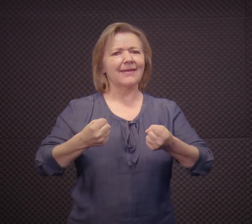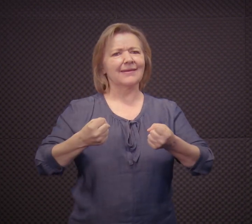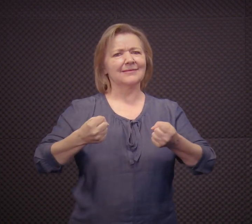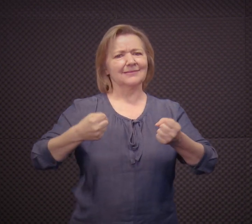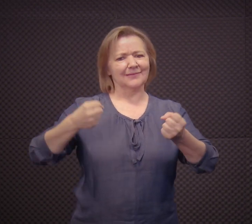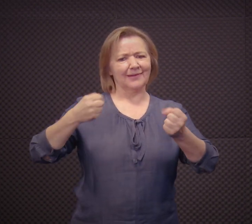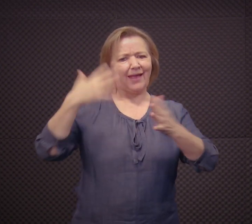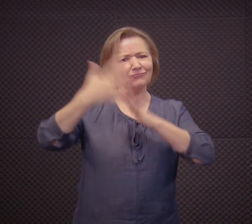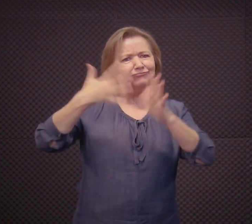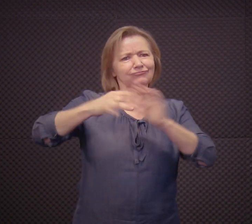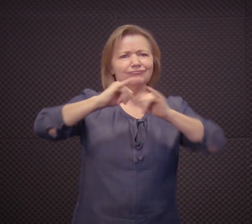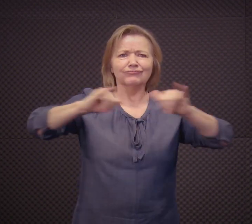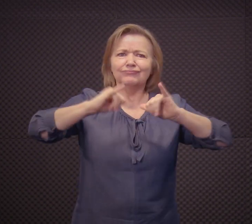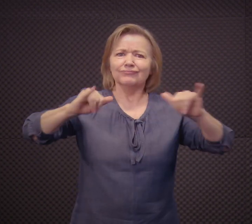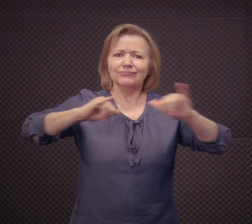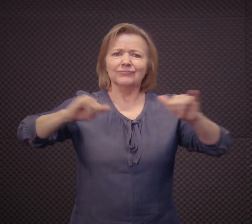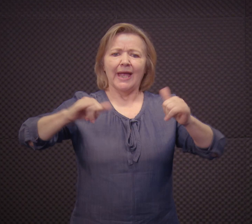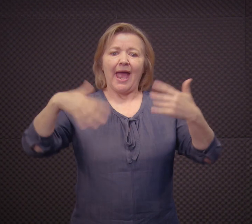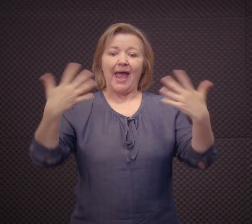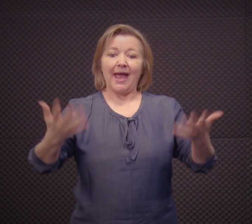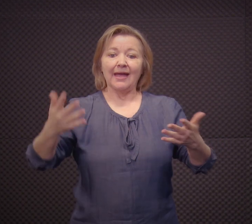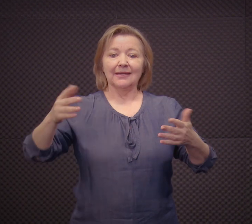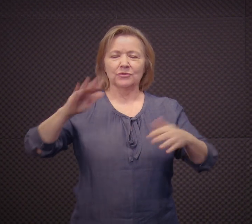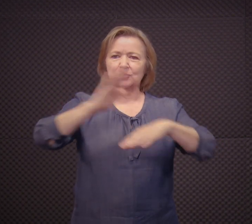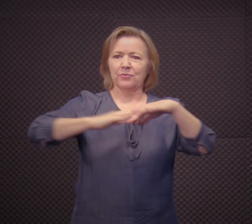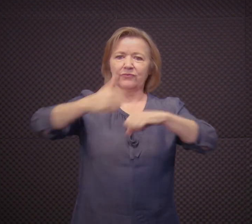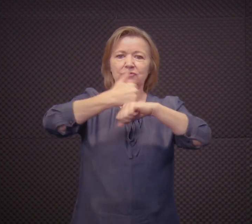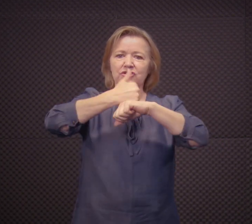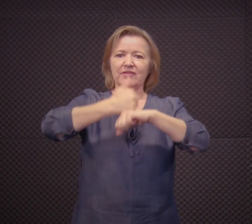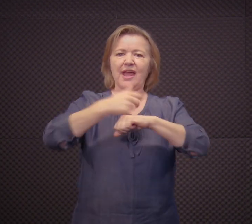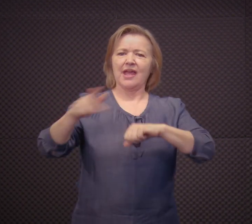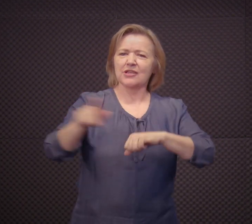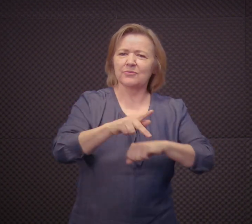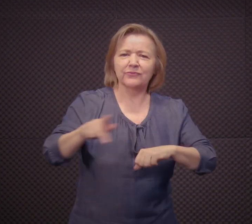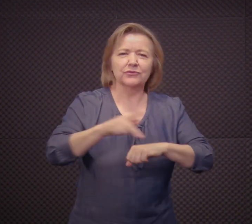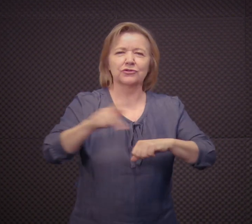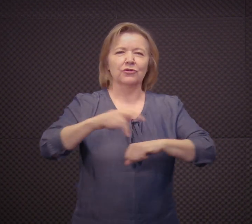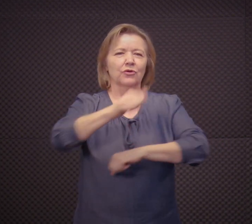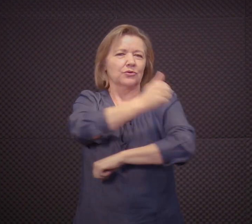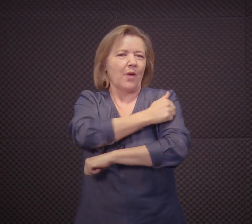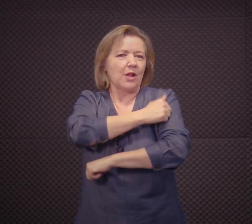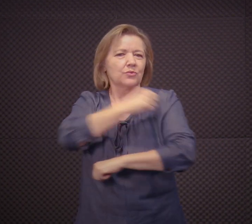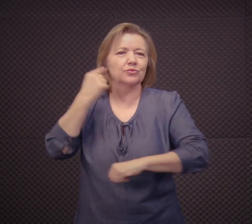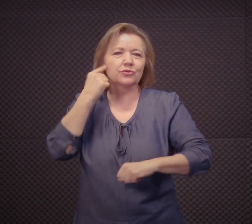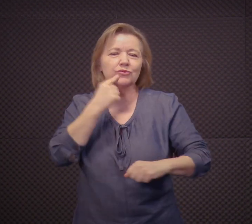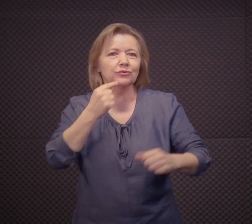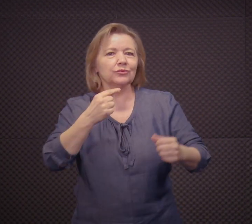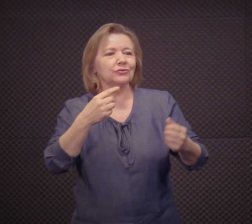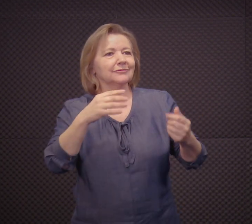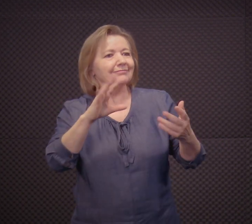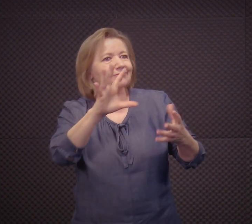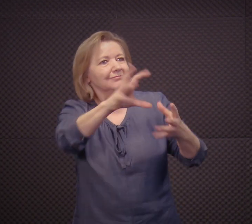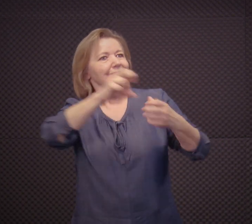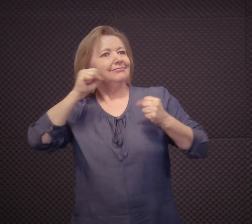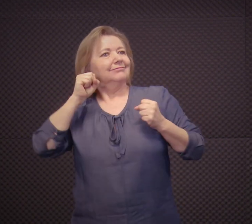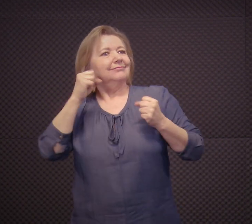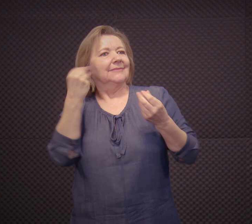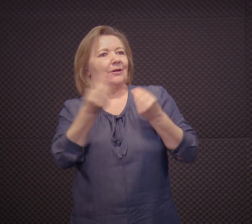que fortalece o reconhecimento dessa língua de sinais, os profissionais da educação de surdos, os